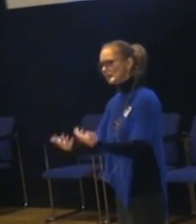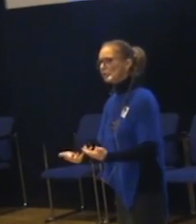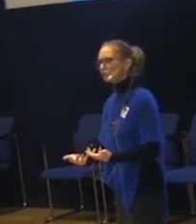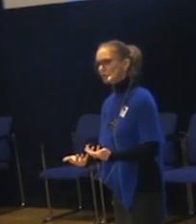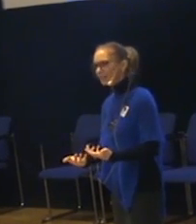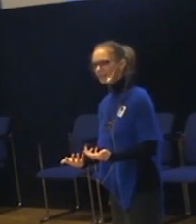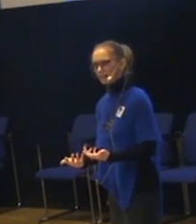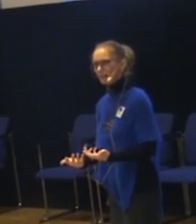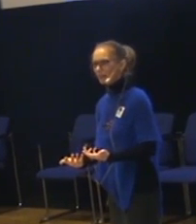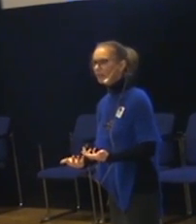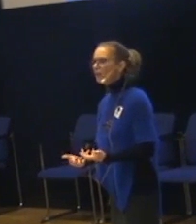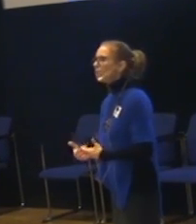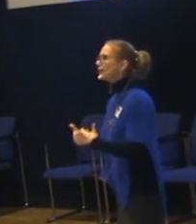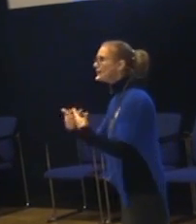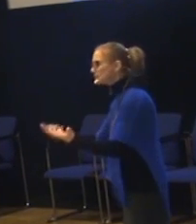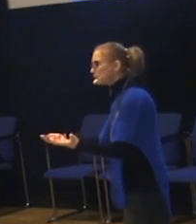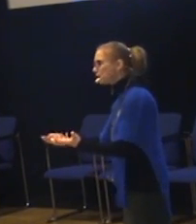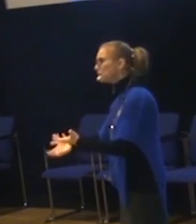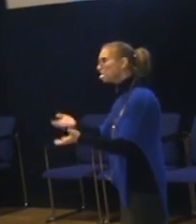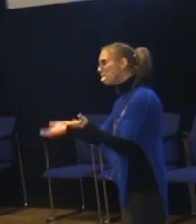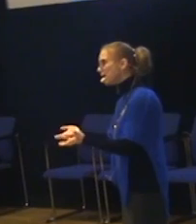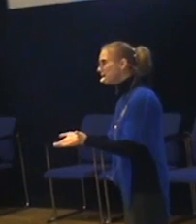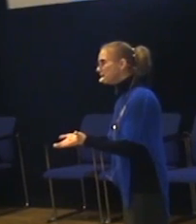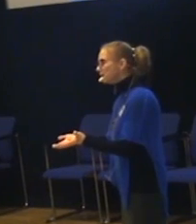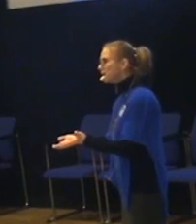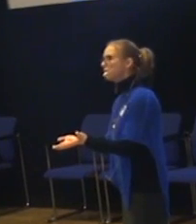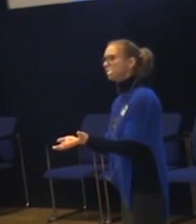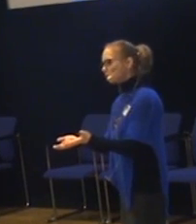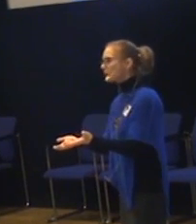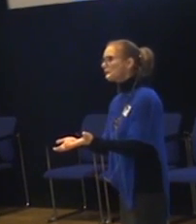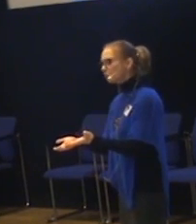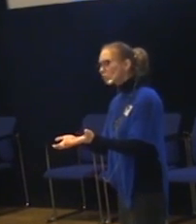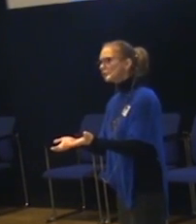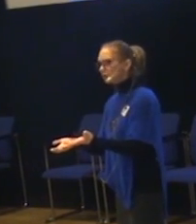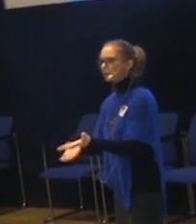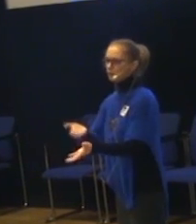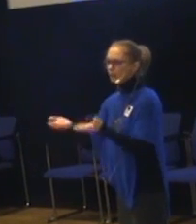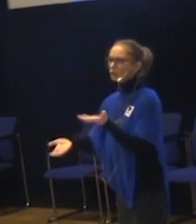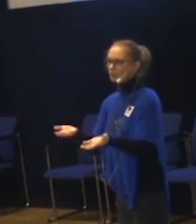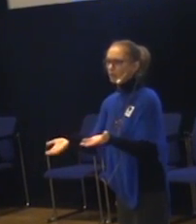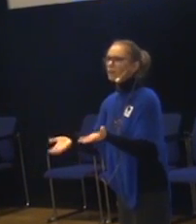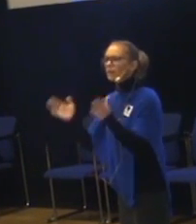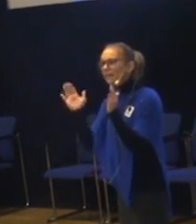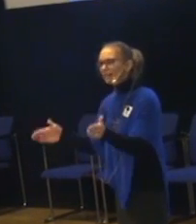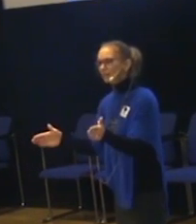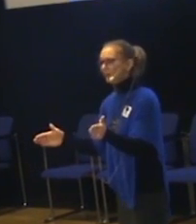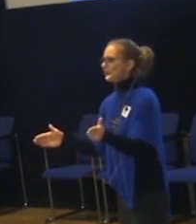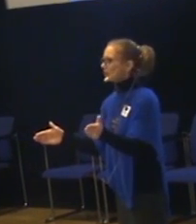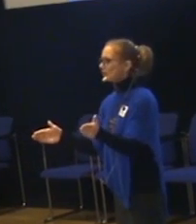är det viktigt att barnet får i sig näring. Man kan som förälder skicka med. Att vi pedagoger är positiva till att föräldrarna skickar med.